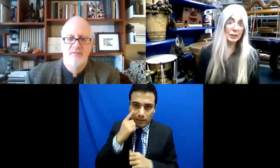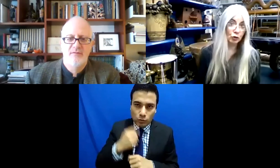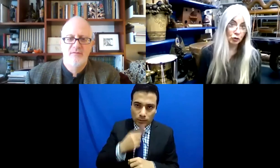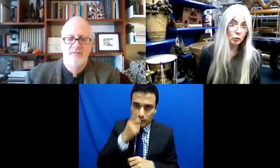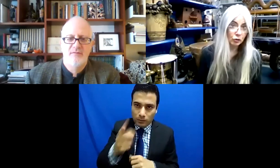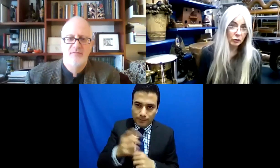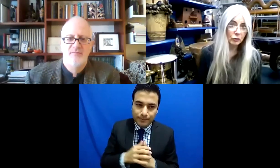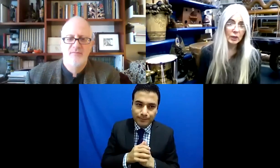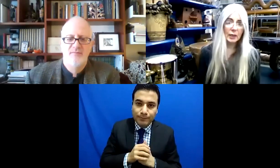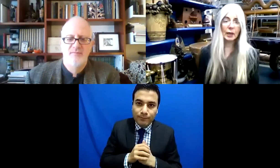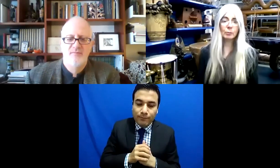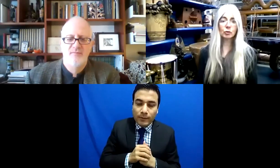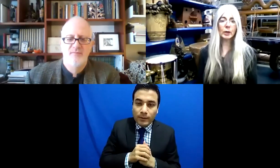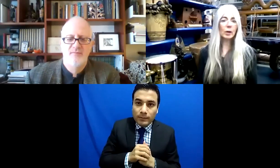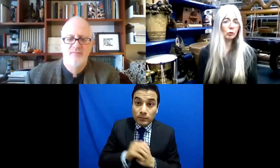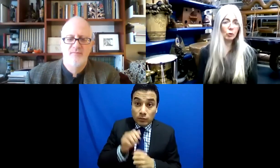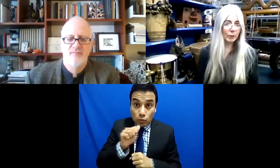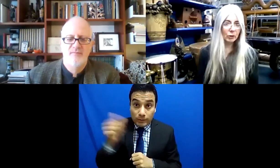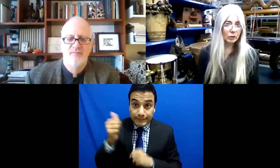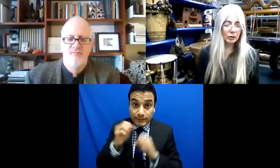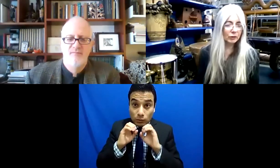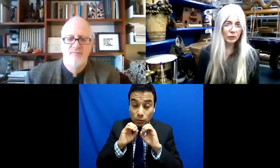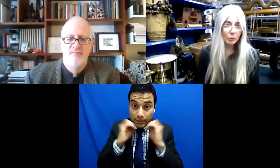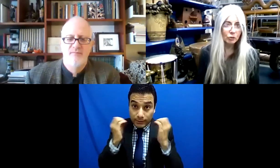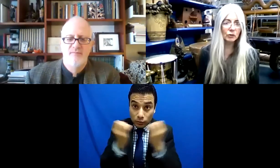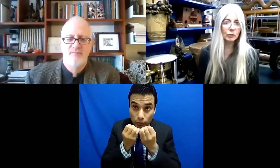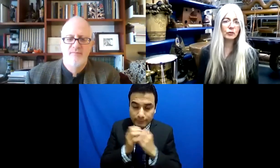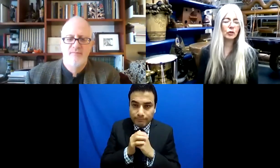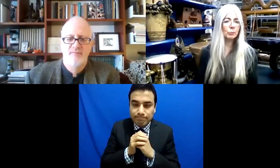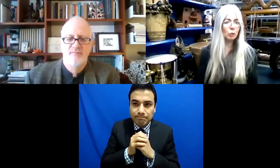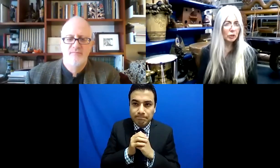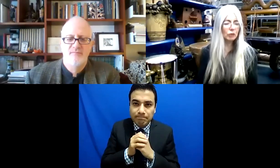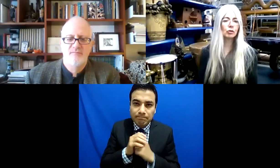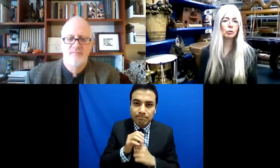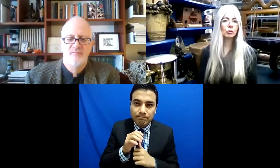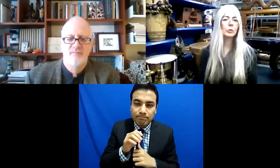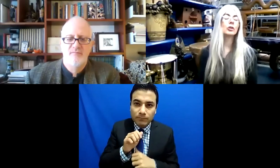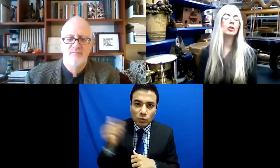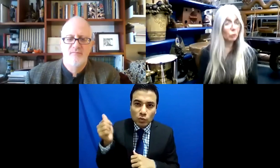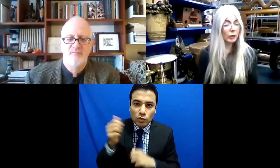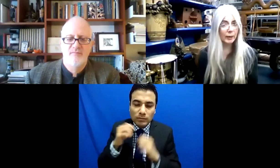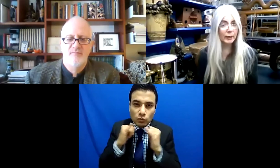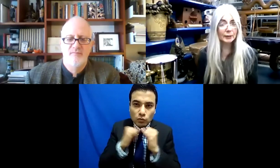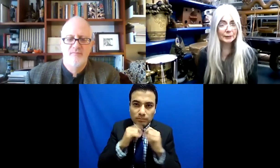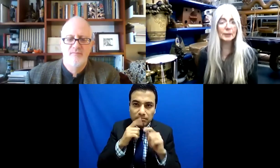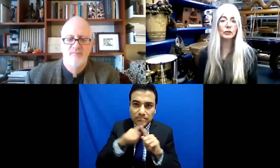organizaciones y otros establecimientos,